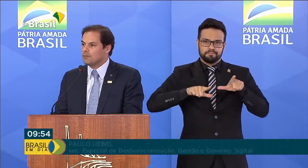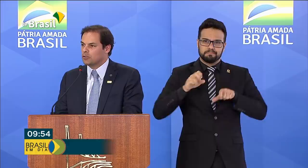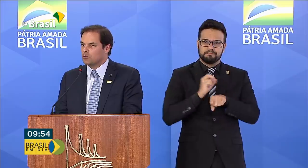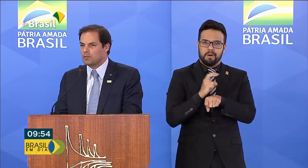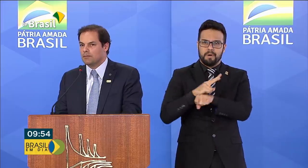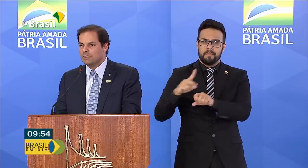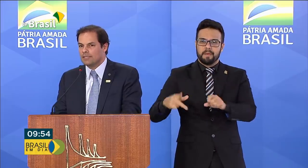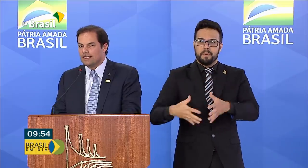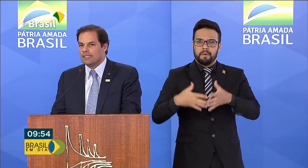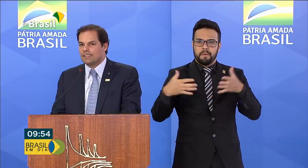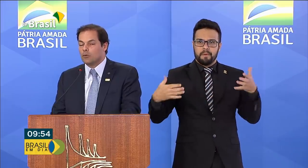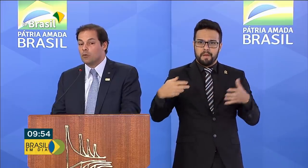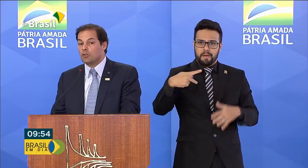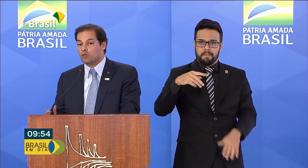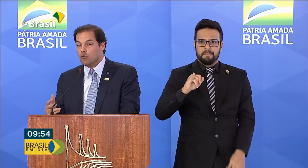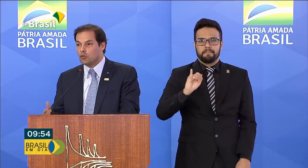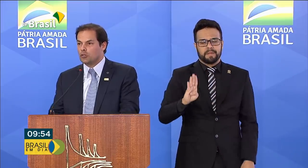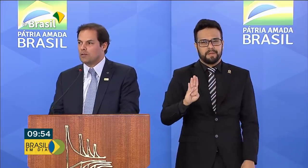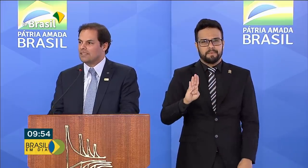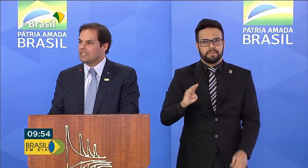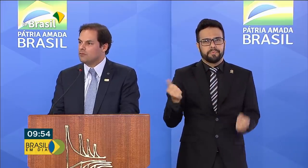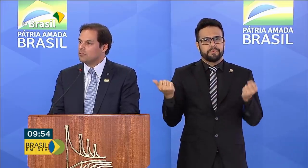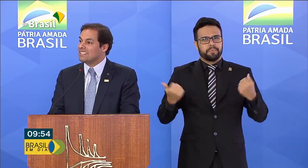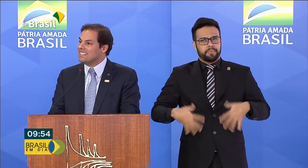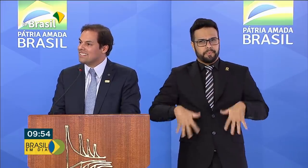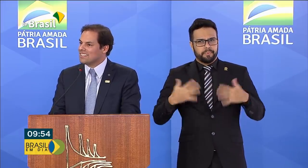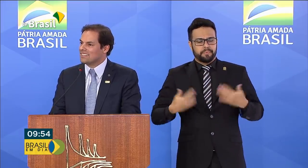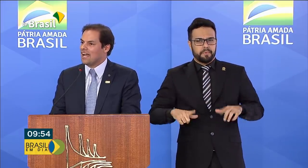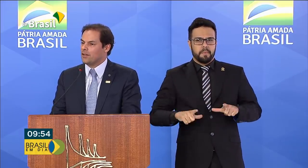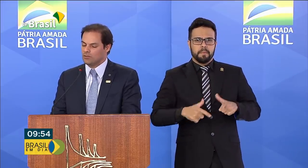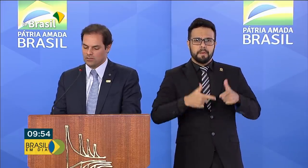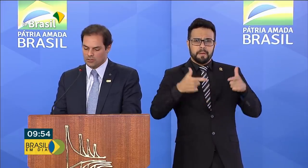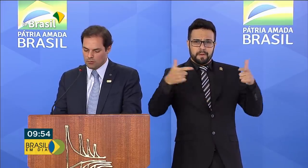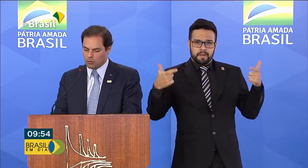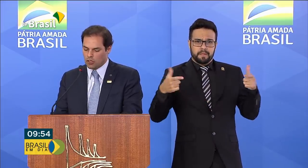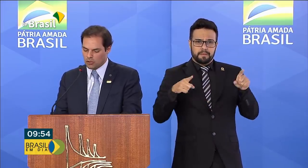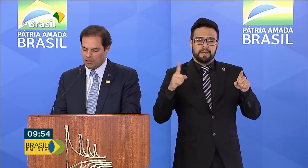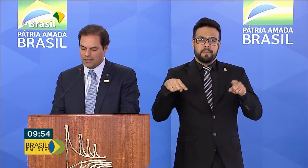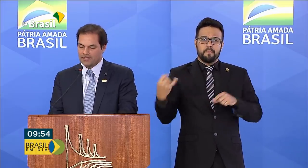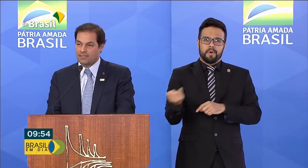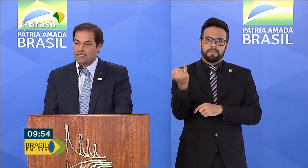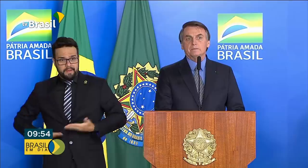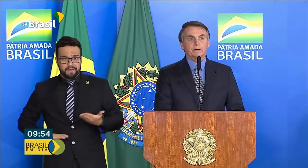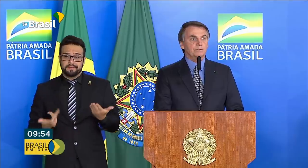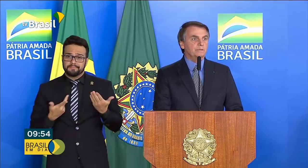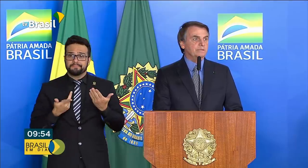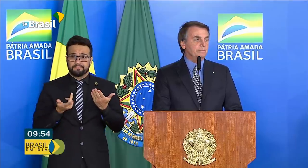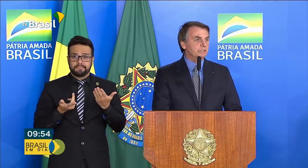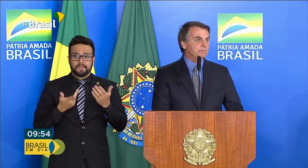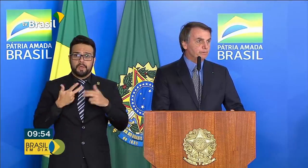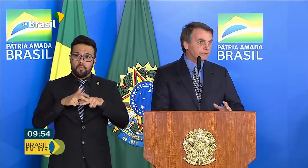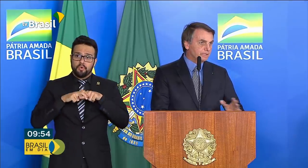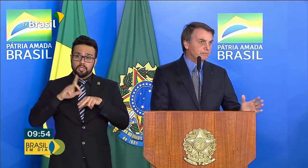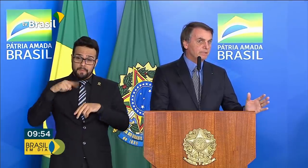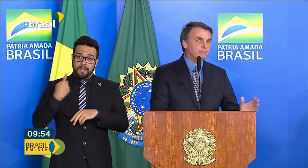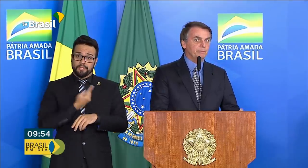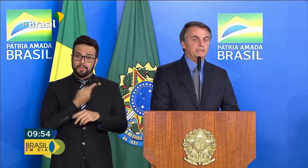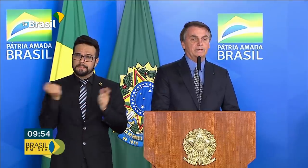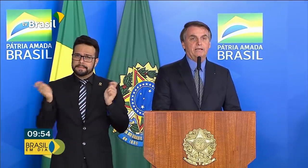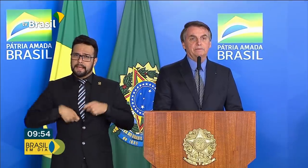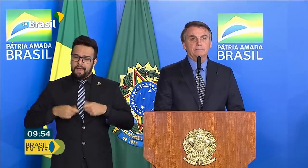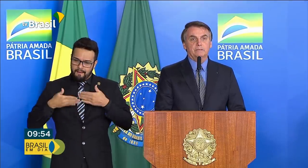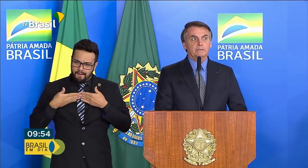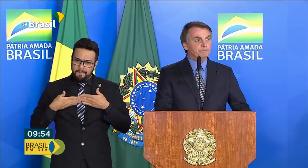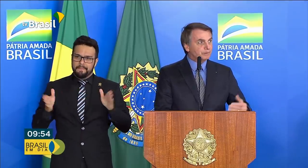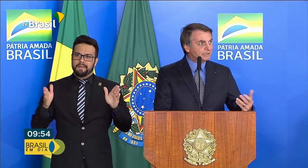de crescimento no PIB. São números muito expressivos e necessários para o nosso país. Para nós realmente podermos abrir o